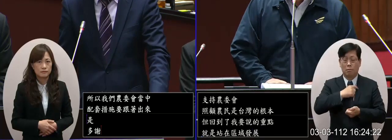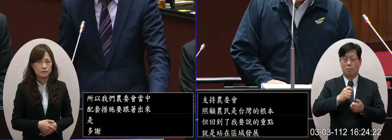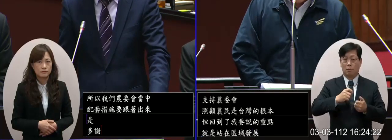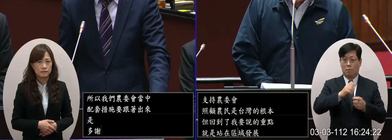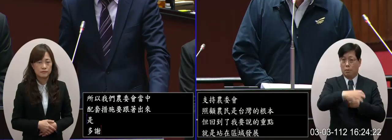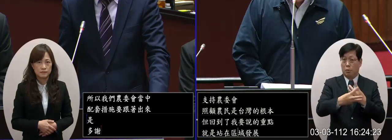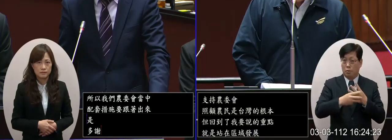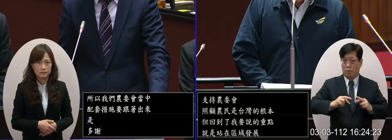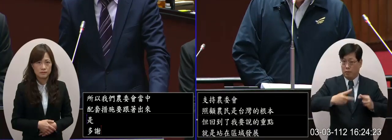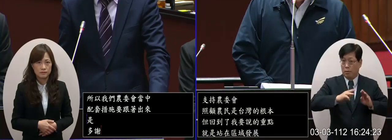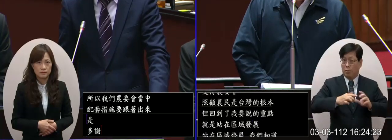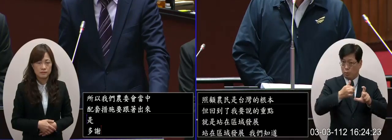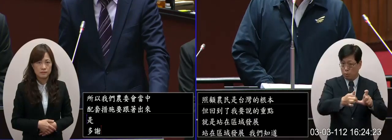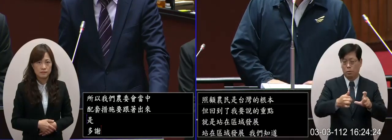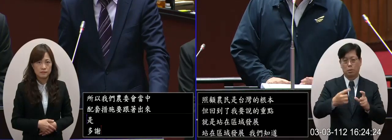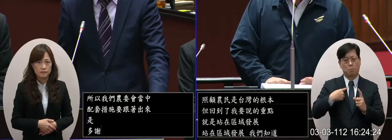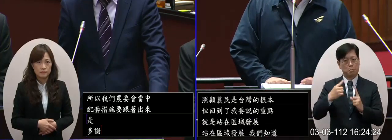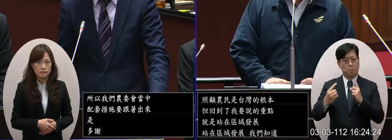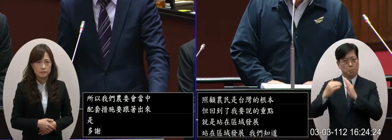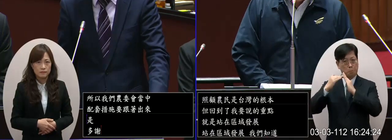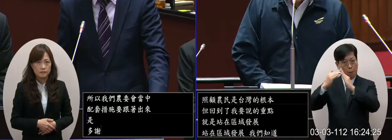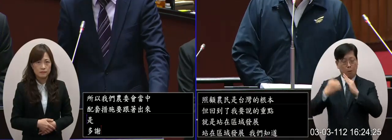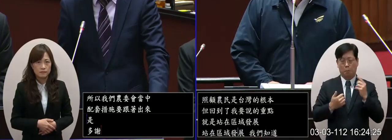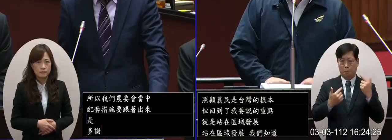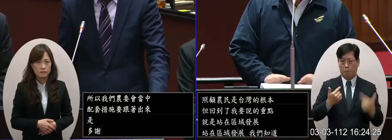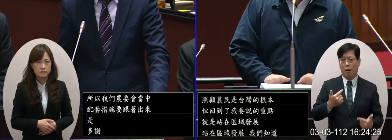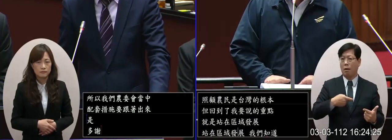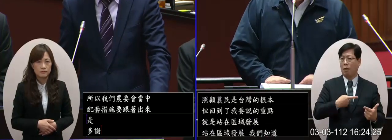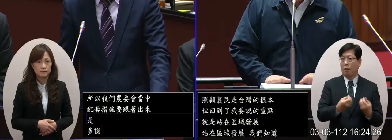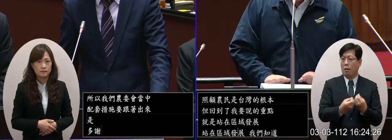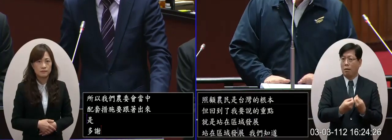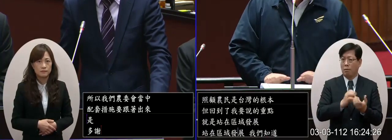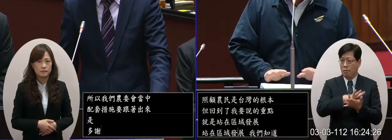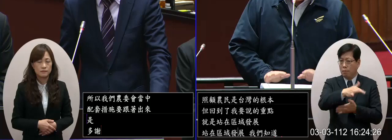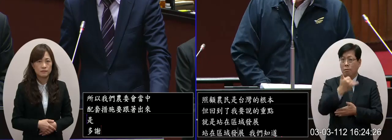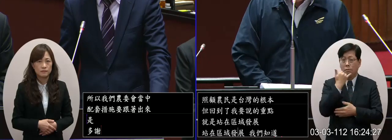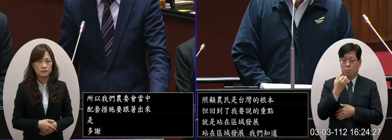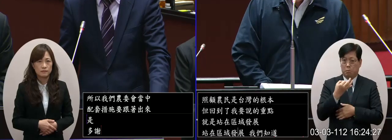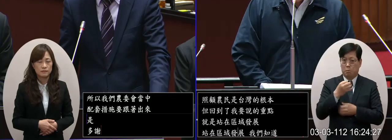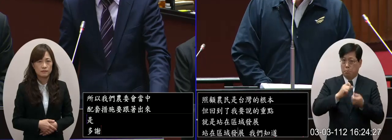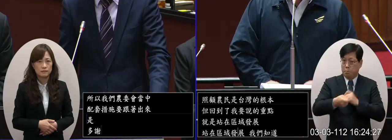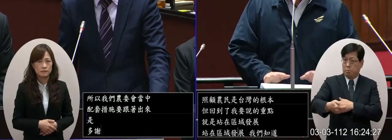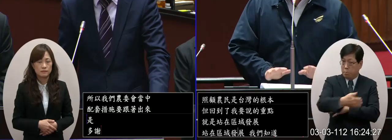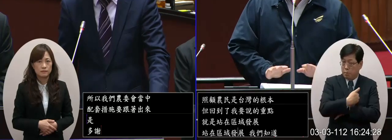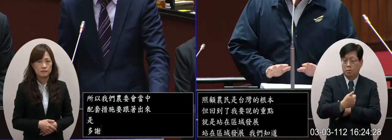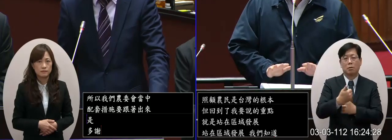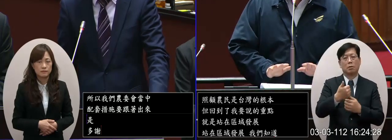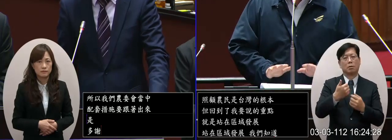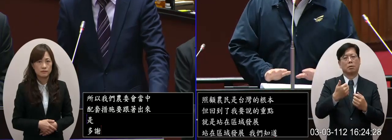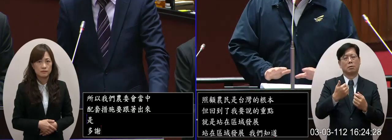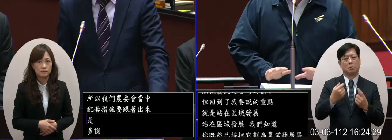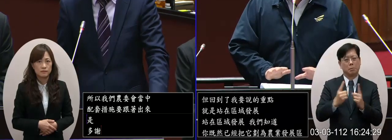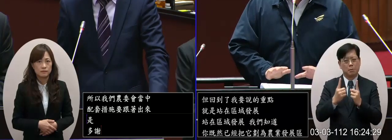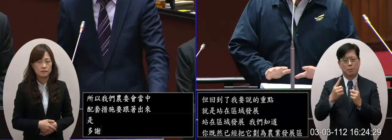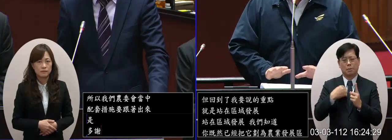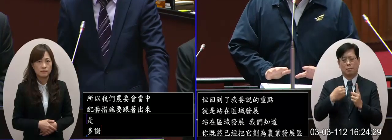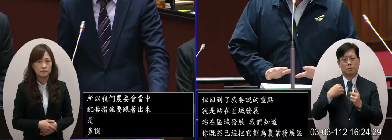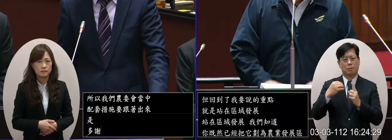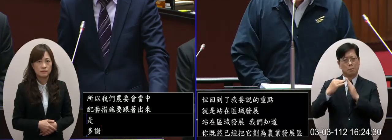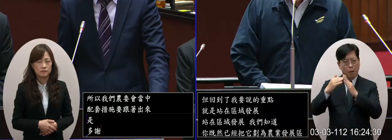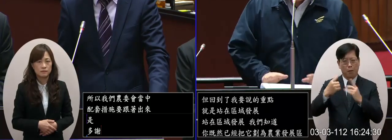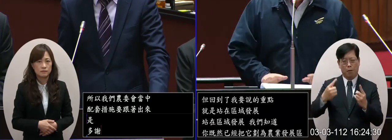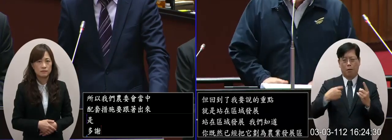展一定會比都市慢既然它的發展比都市慢它未來可以獲得的稅收也一定會比都市相對的